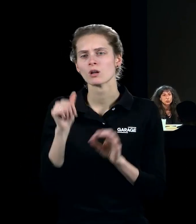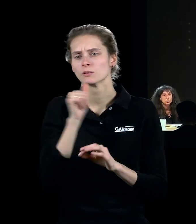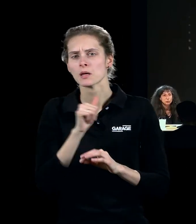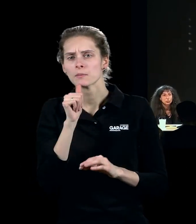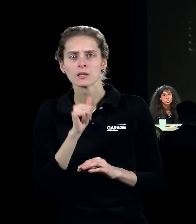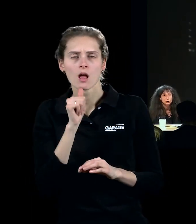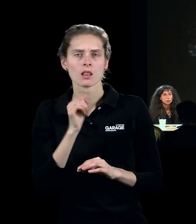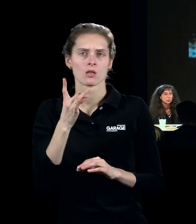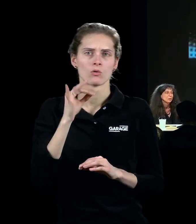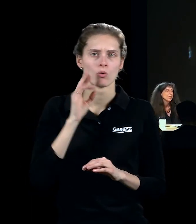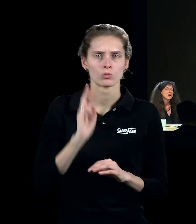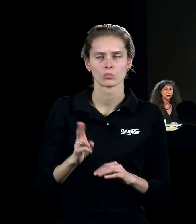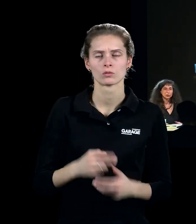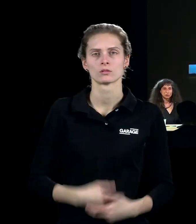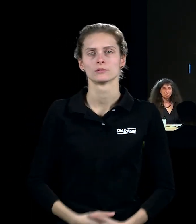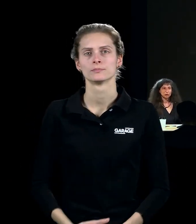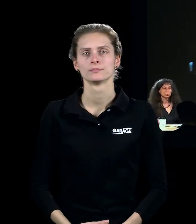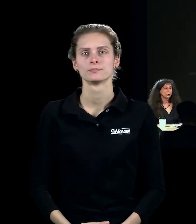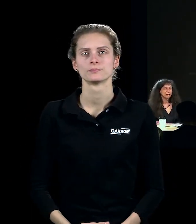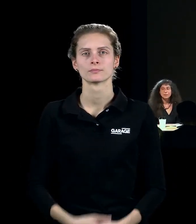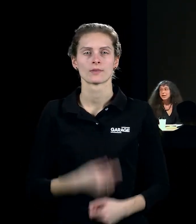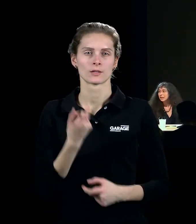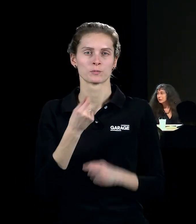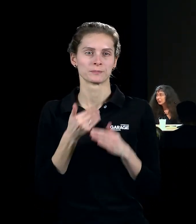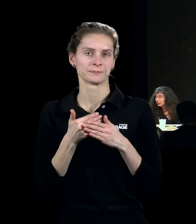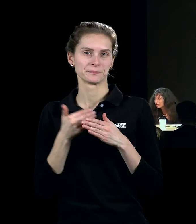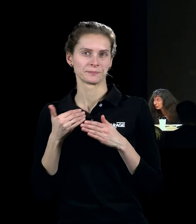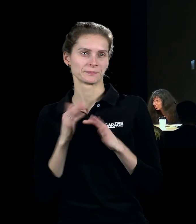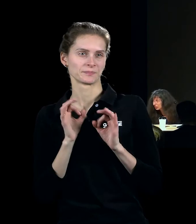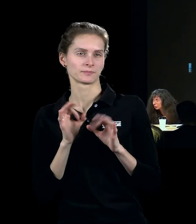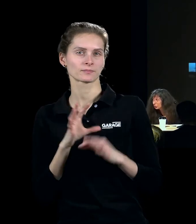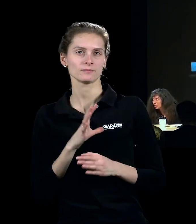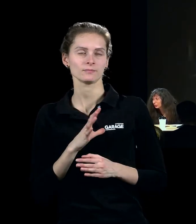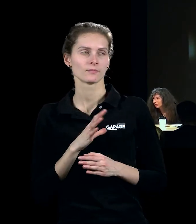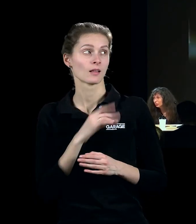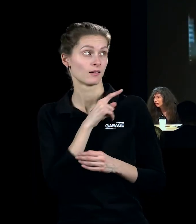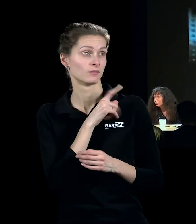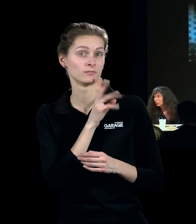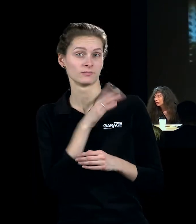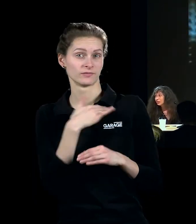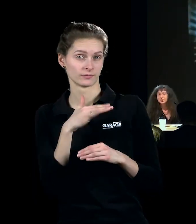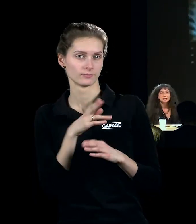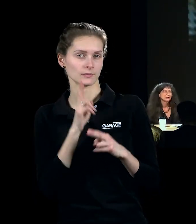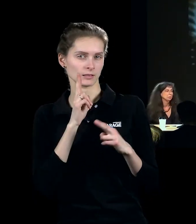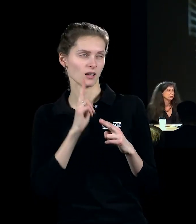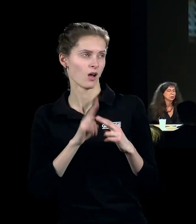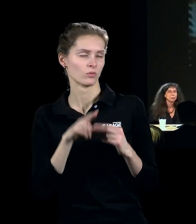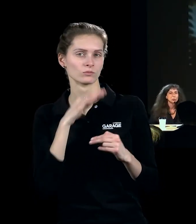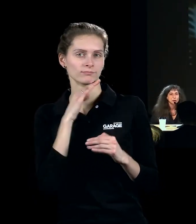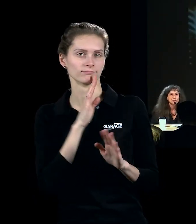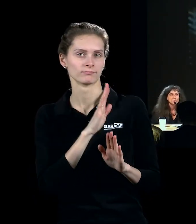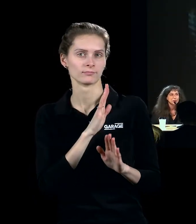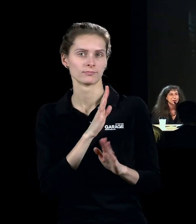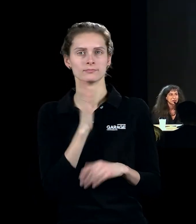числе экспериментальный рок, крауд-рок, ну, такое отступление. Наверное, закончим на этом ролик, В общем,